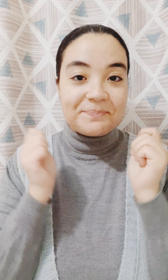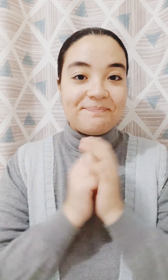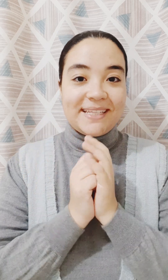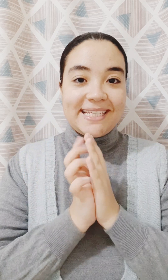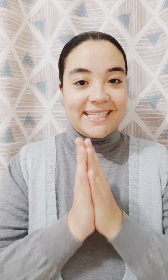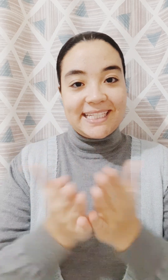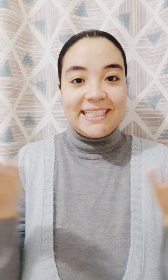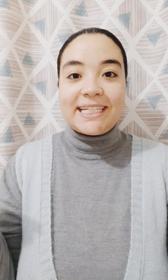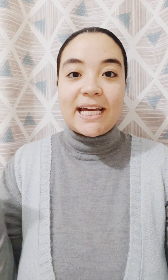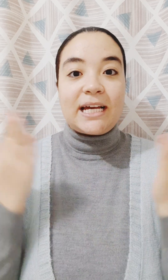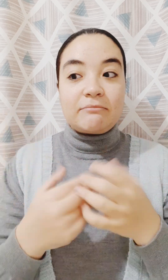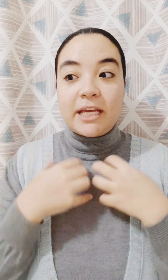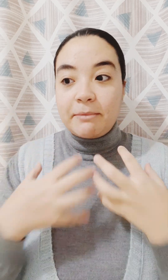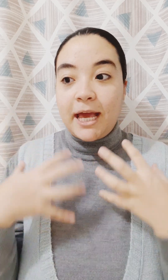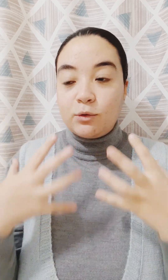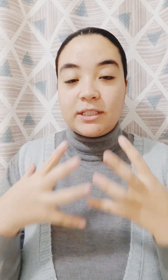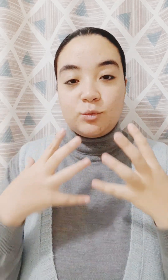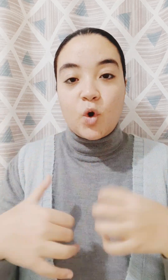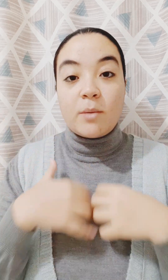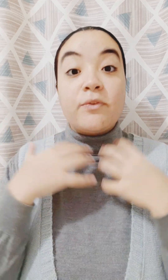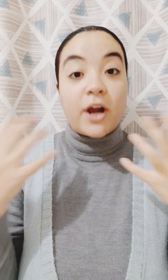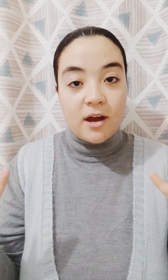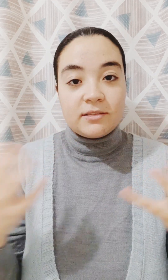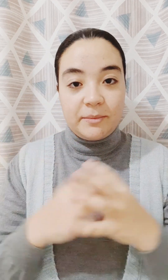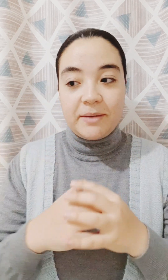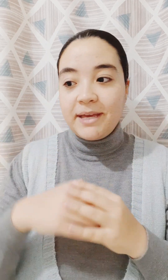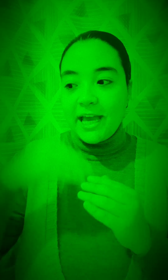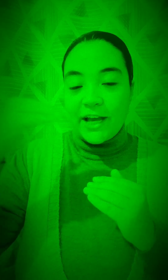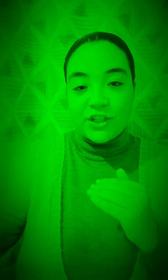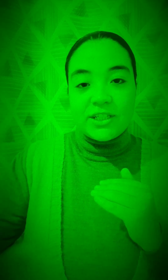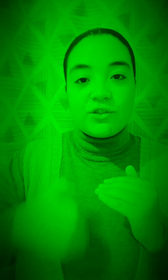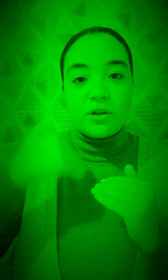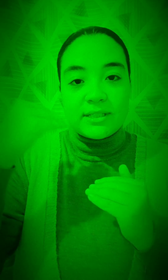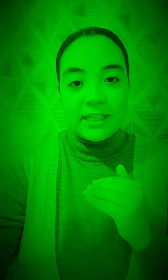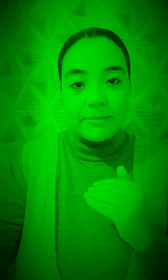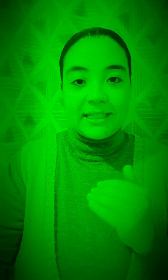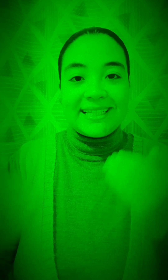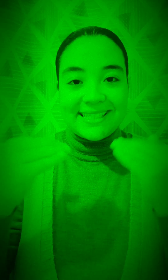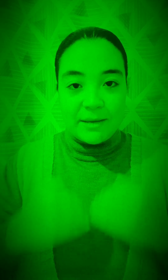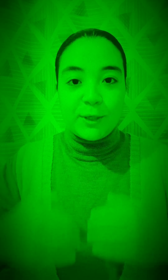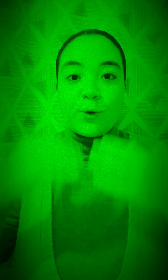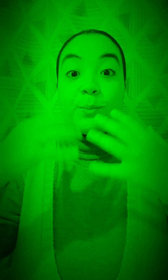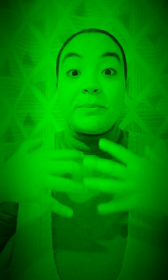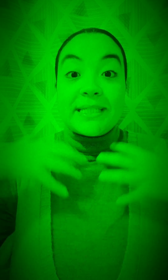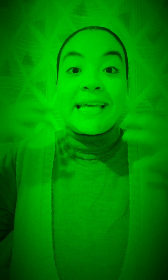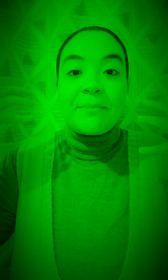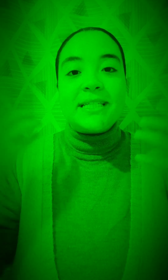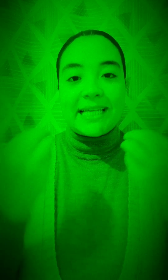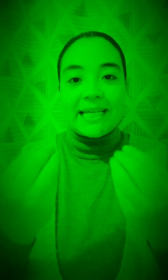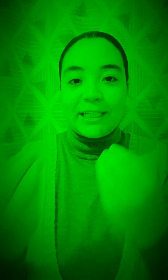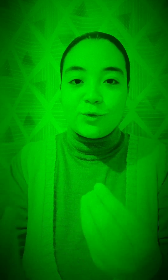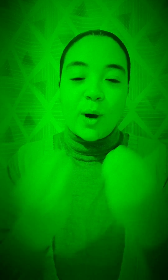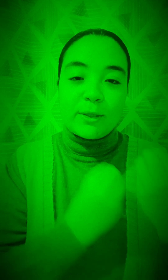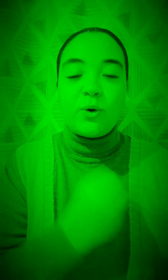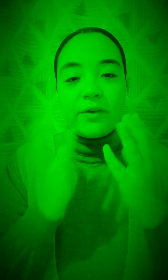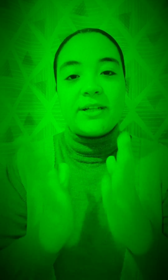الان دايما يحاولوا تختموها بفرحة تمام، عشان يابتسامة اللي ما انتوا عملتمها بابتسامة زي الى انتوا عملتوها هيخرة